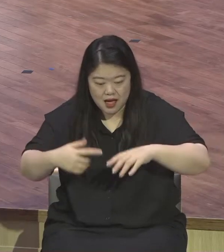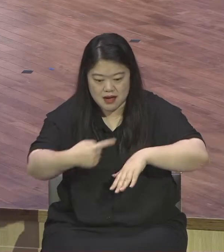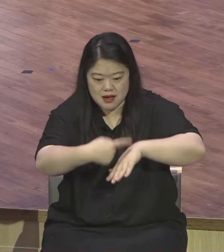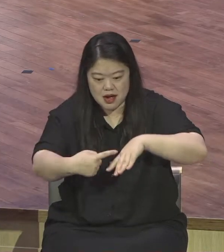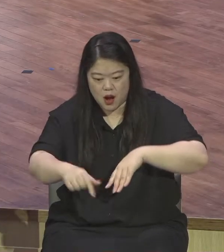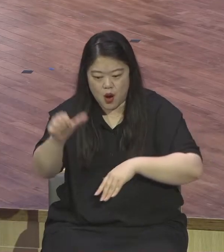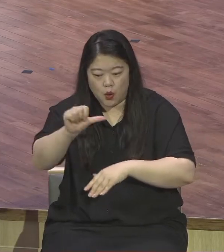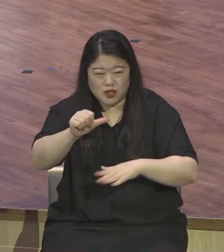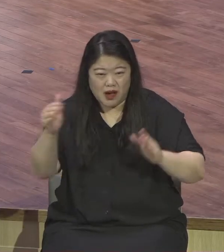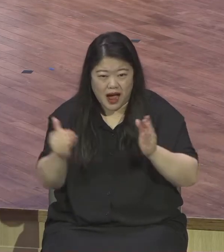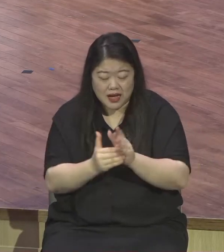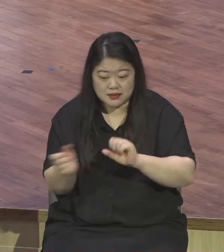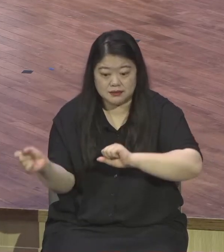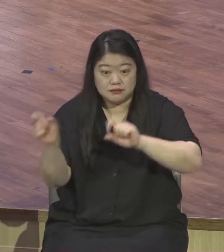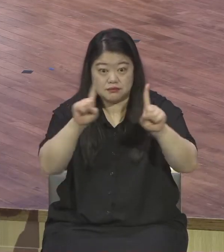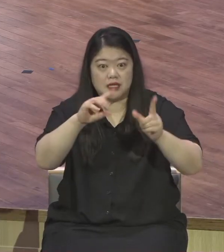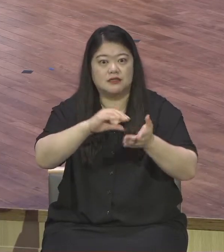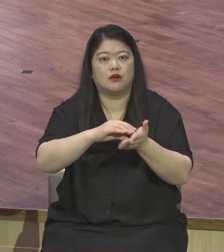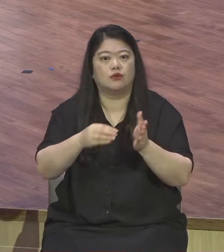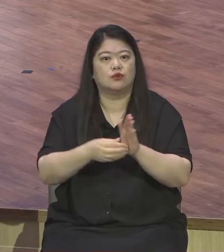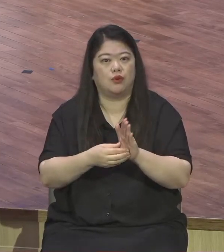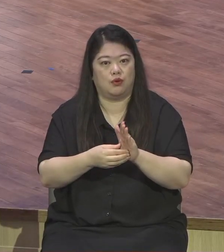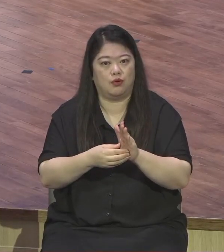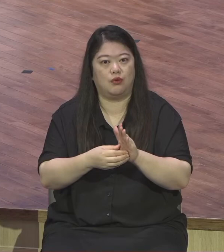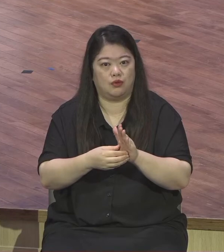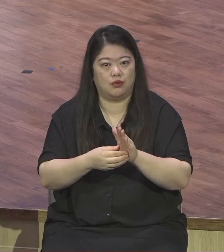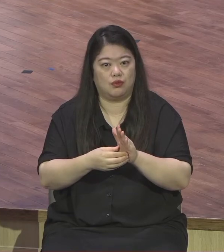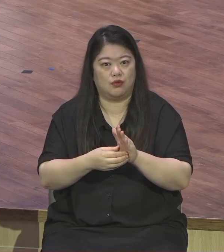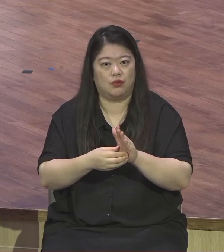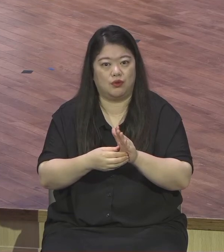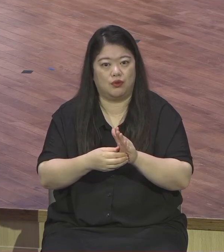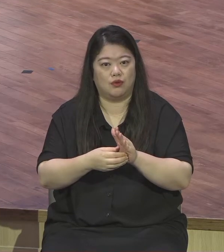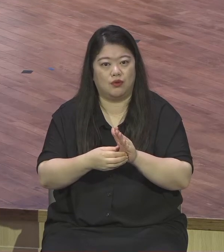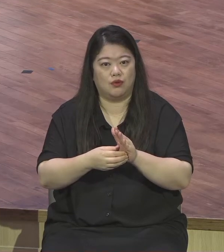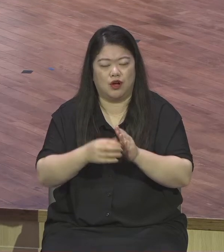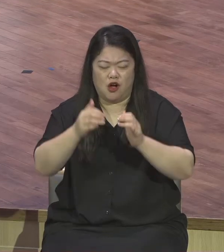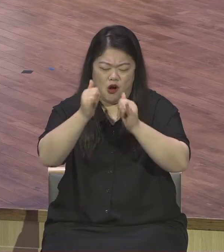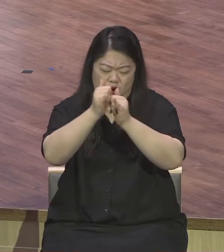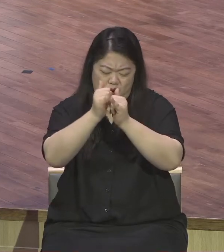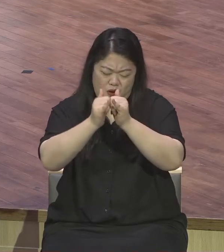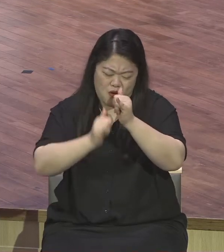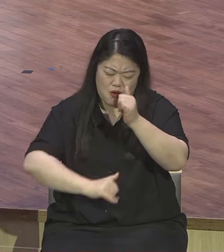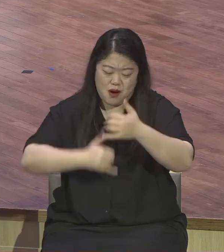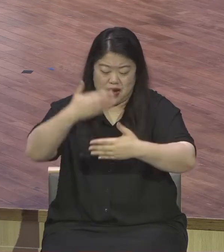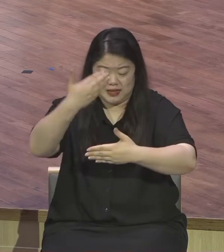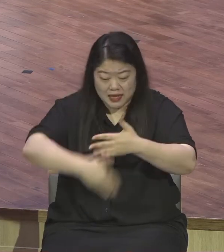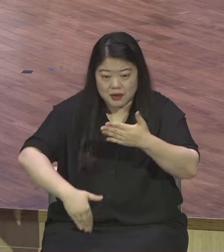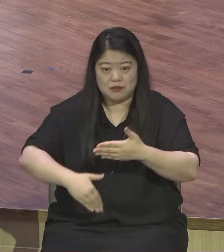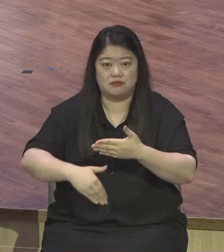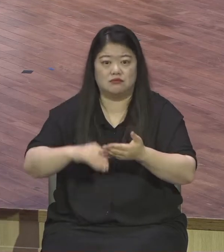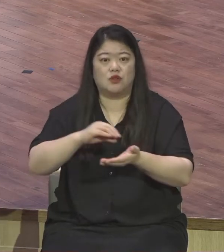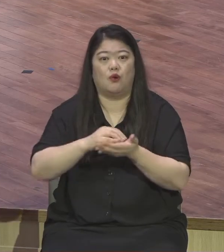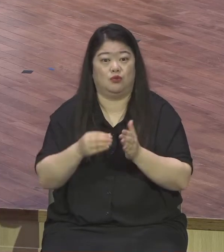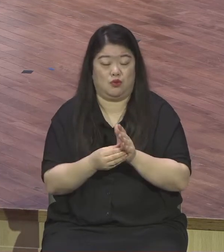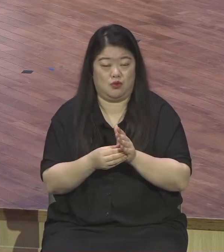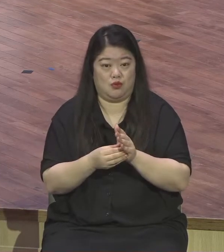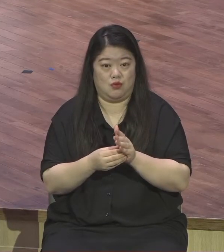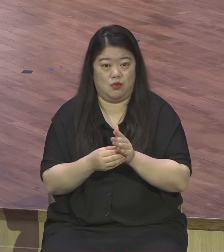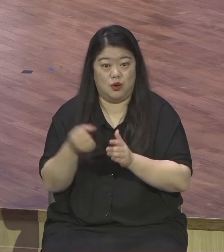영원토록 기억이 되는 그리토의 향기를 바라는 그런 현장